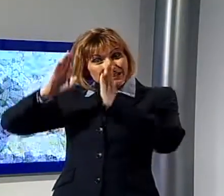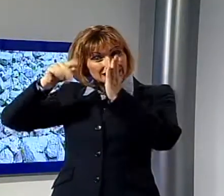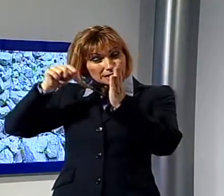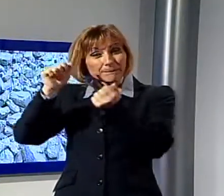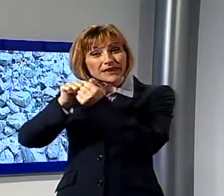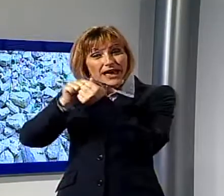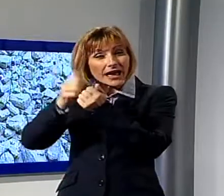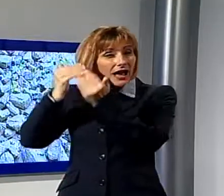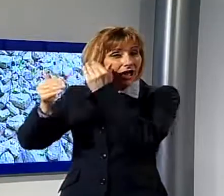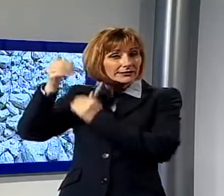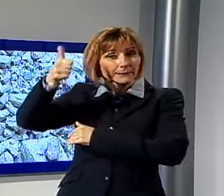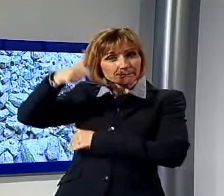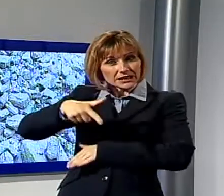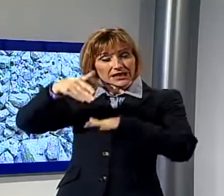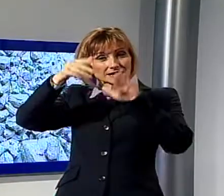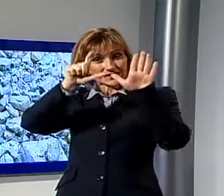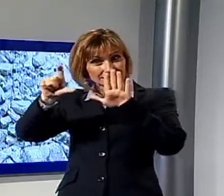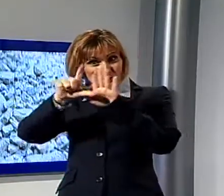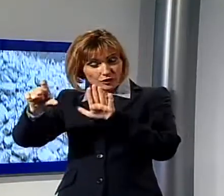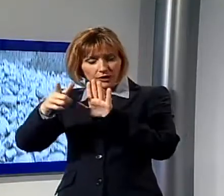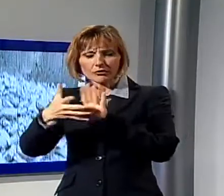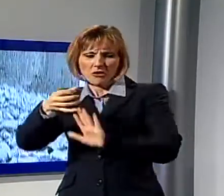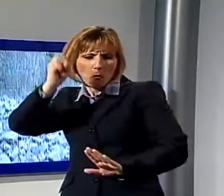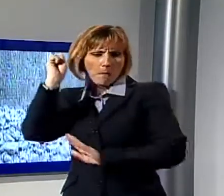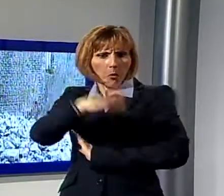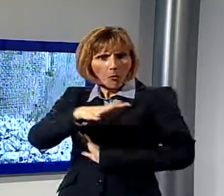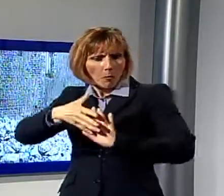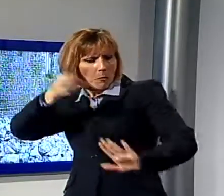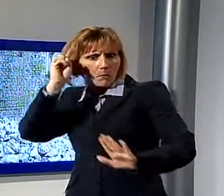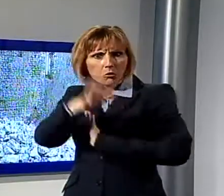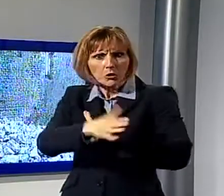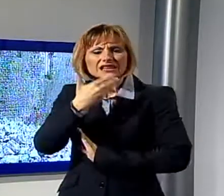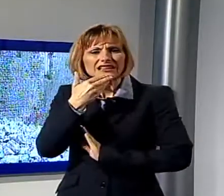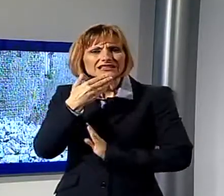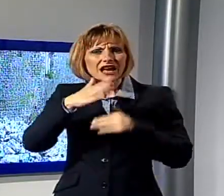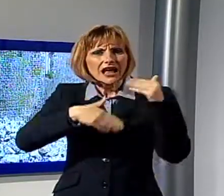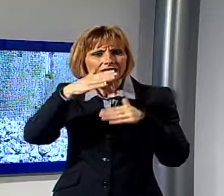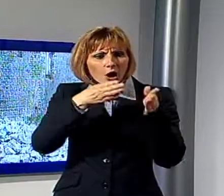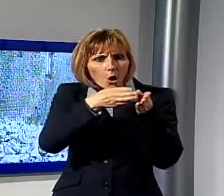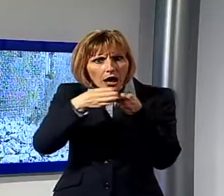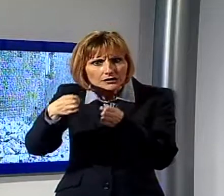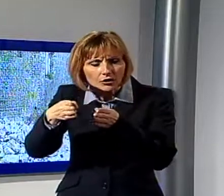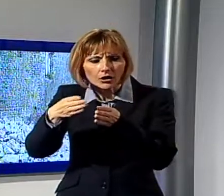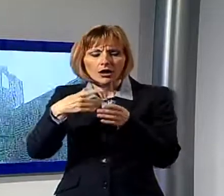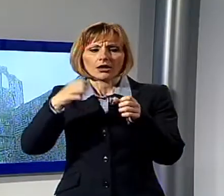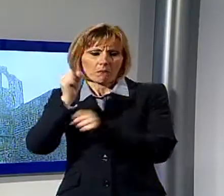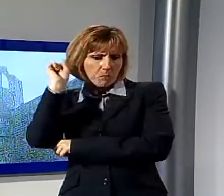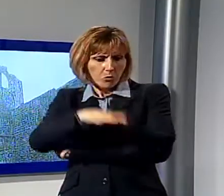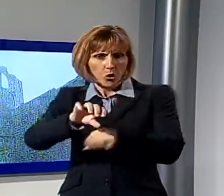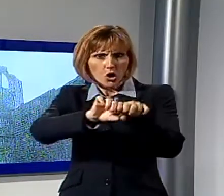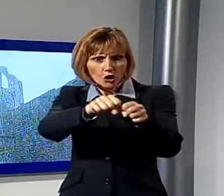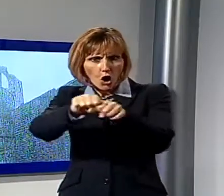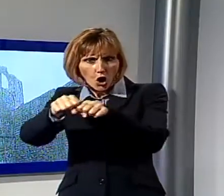1700, vengono gettate all'interno della chiesa senza nessun tipo di catalogazione o di riguardo, frantumandosi e